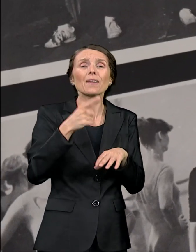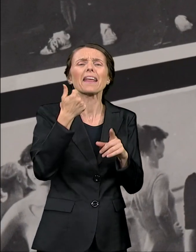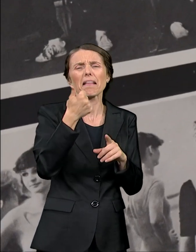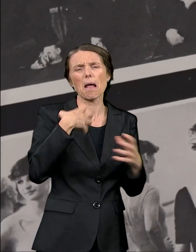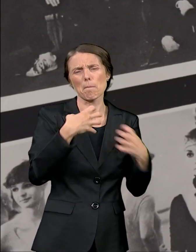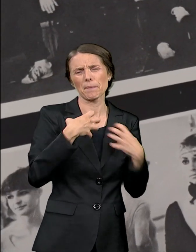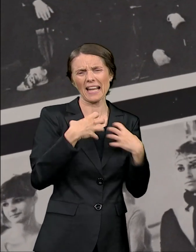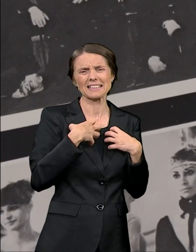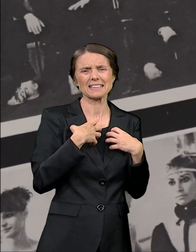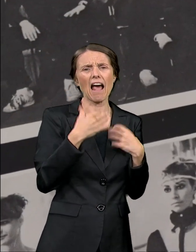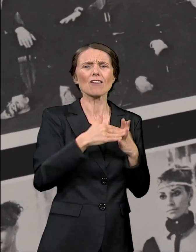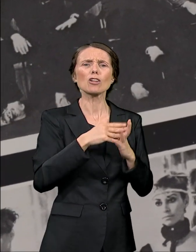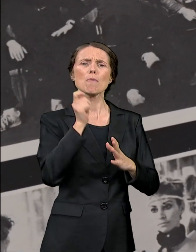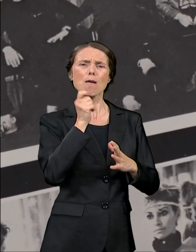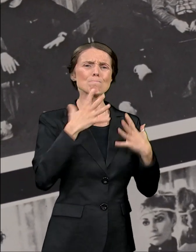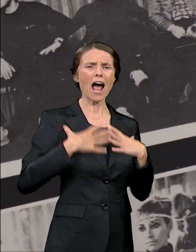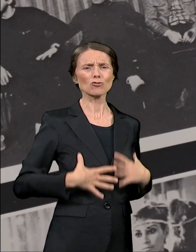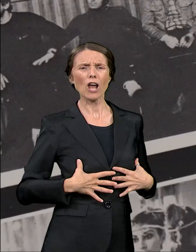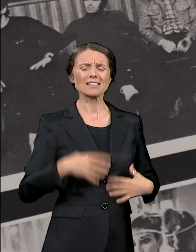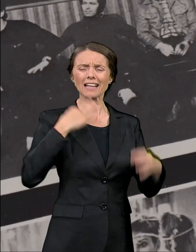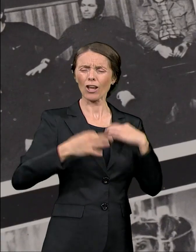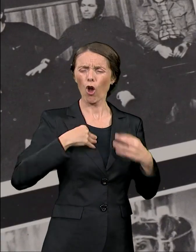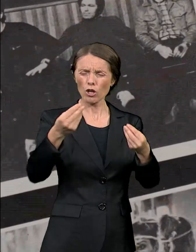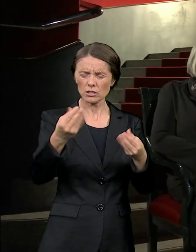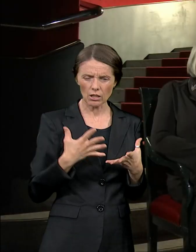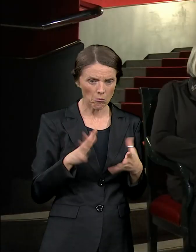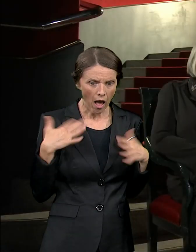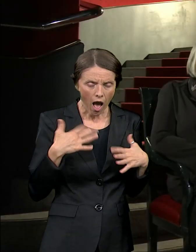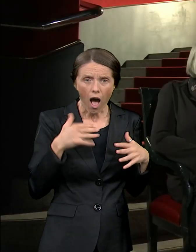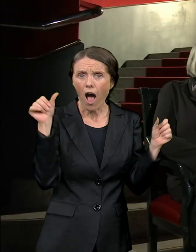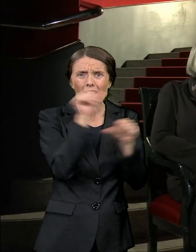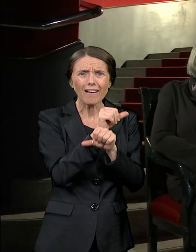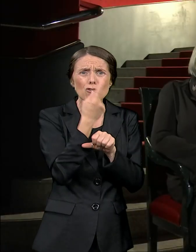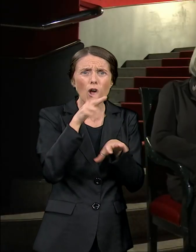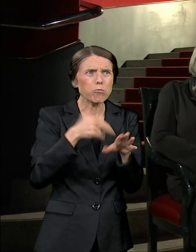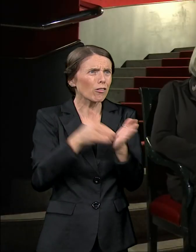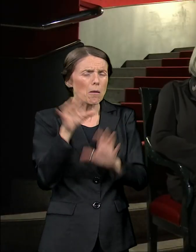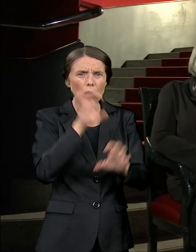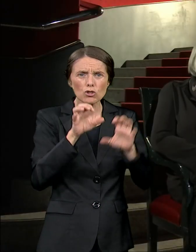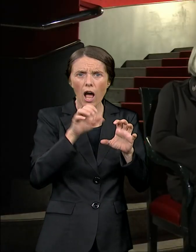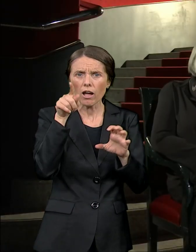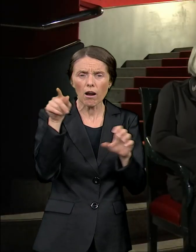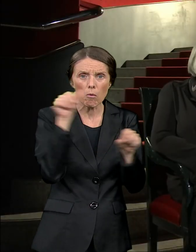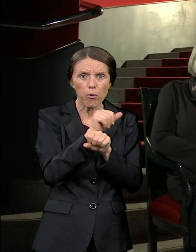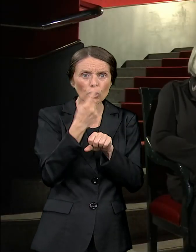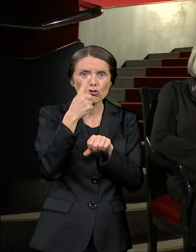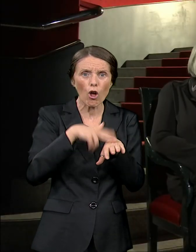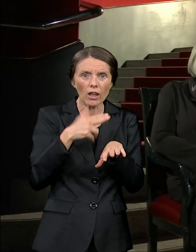jednobojnim haljinama. Za kneginju Čardaša smo negde dali nekome da nam šije